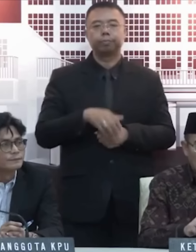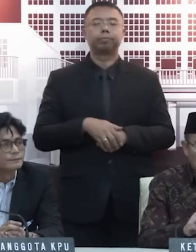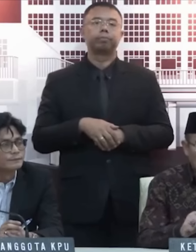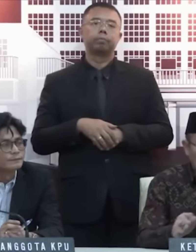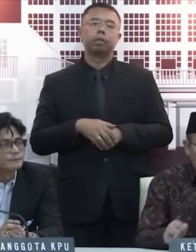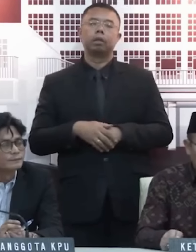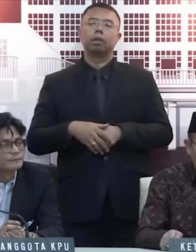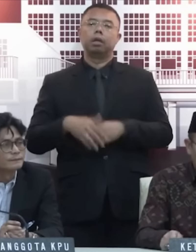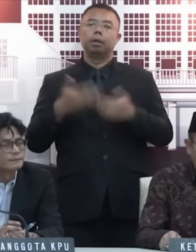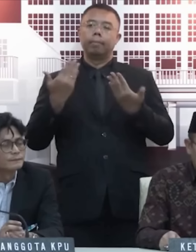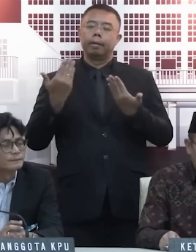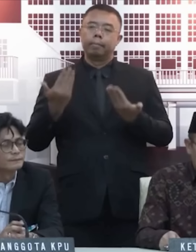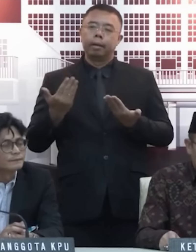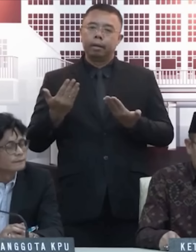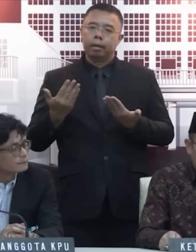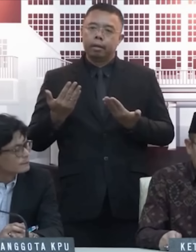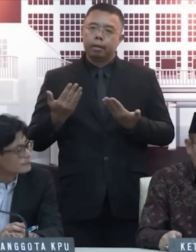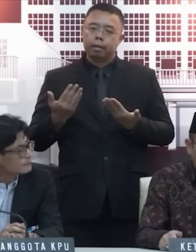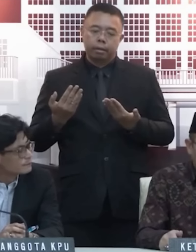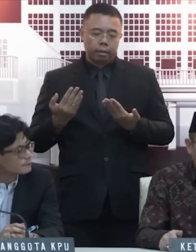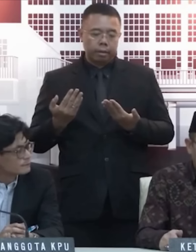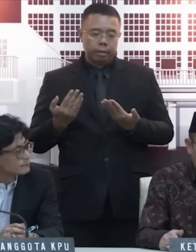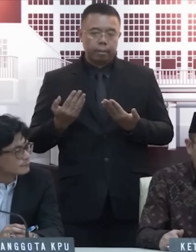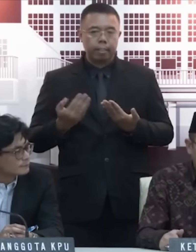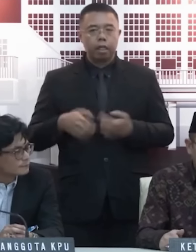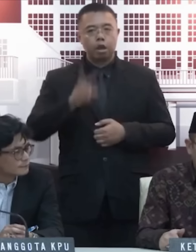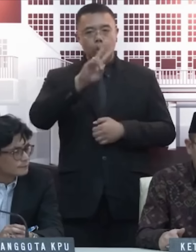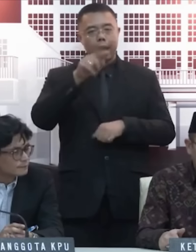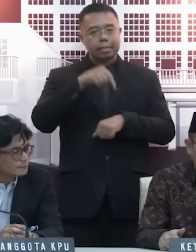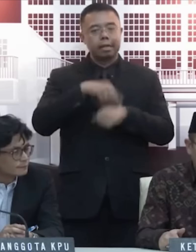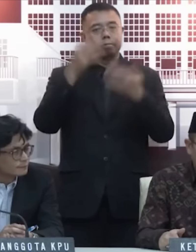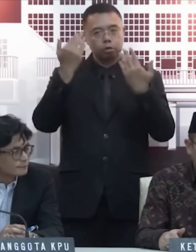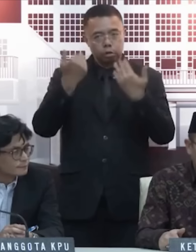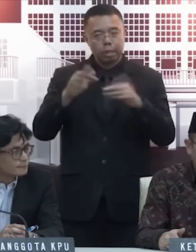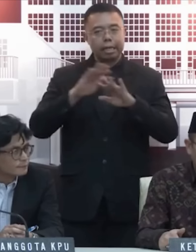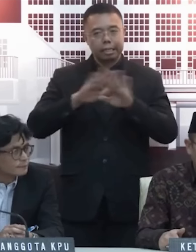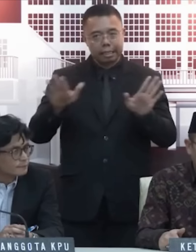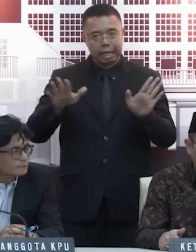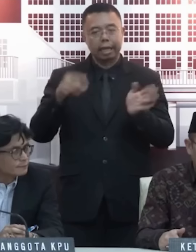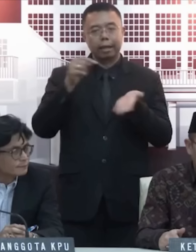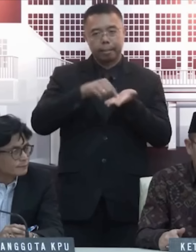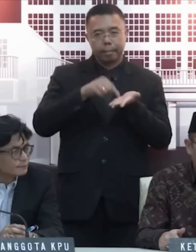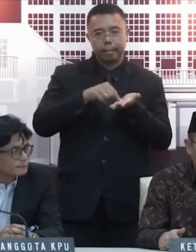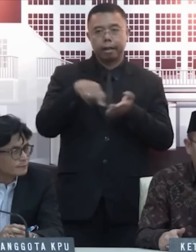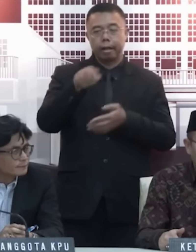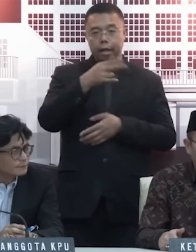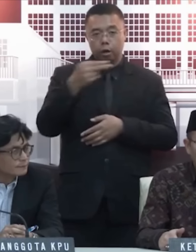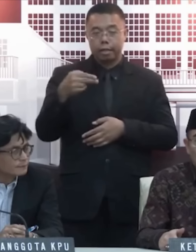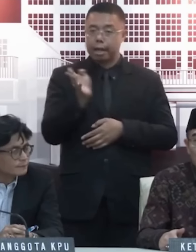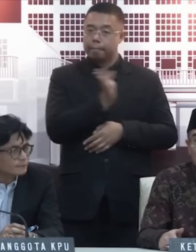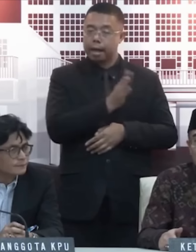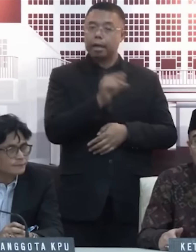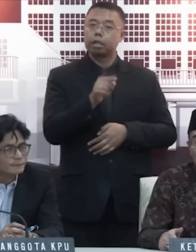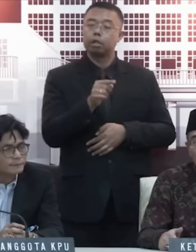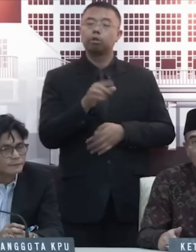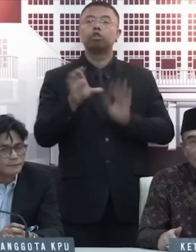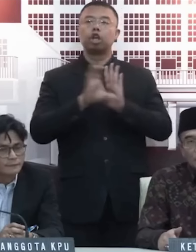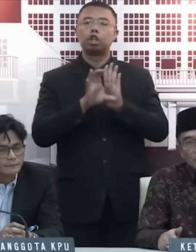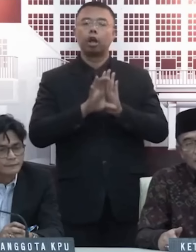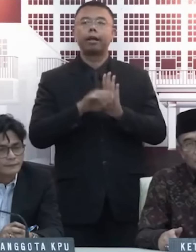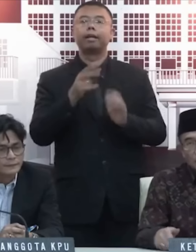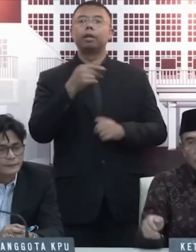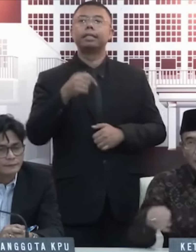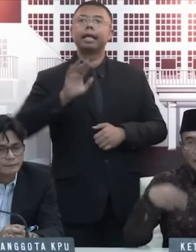Nah, ukuran apa, 2 jam setelah selesai pemungutan suara di wilayah Indonesia bagian Barat, itu misalkan